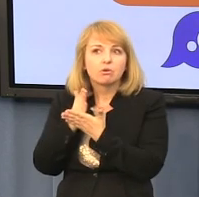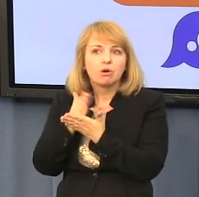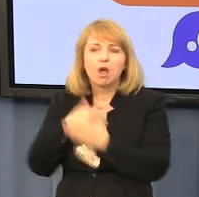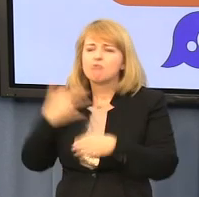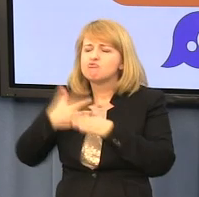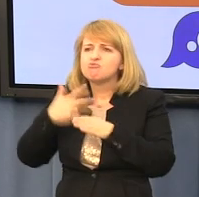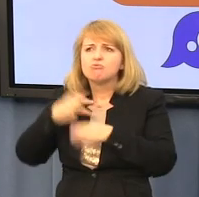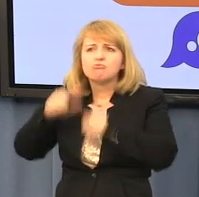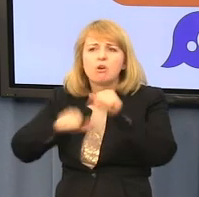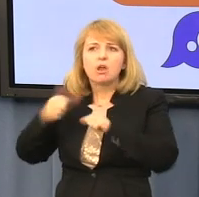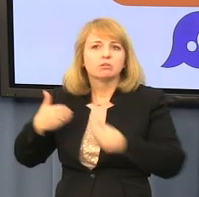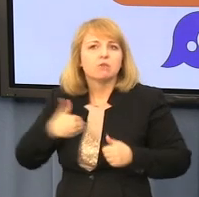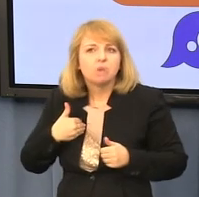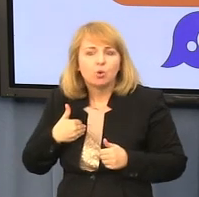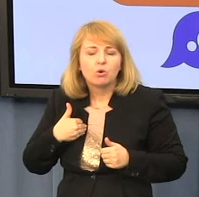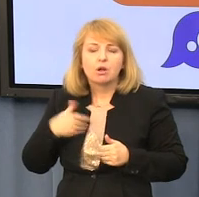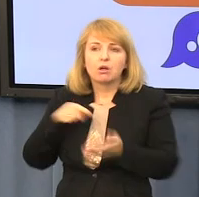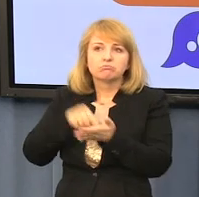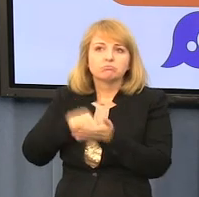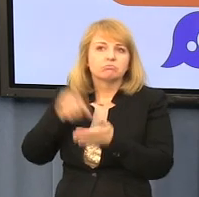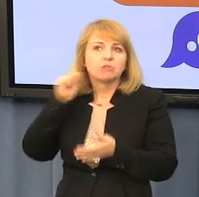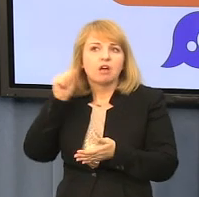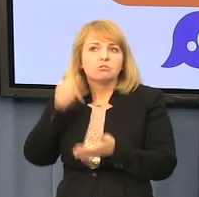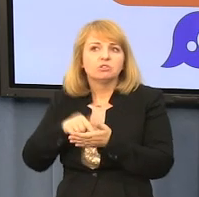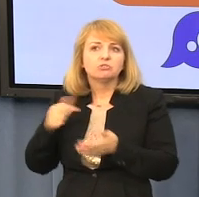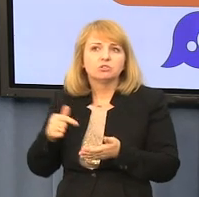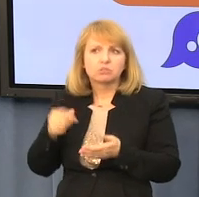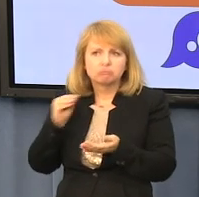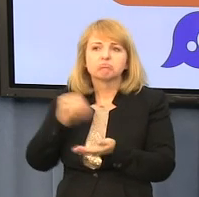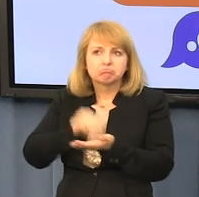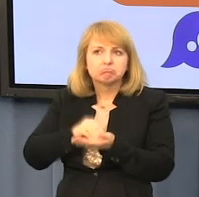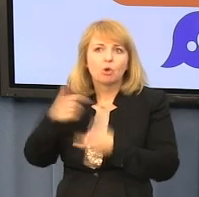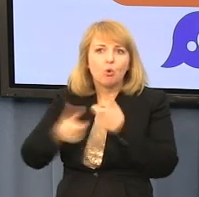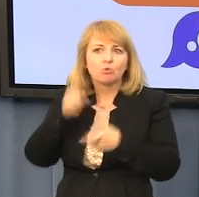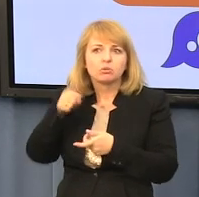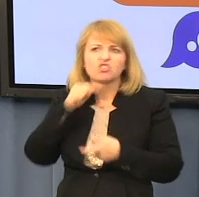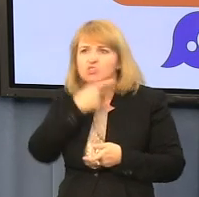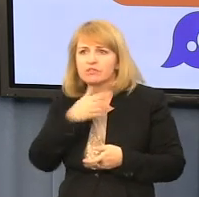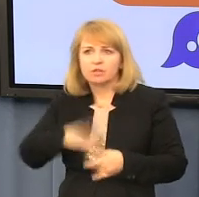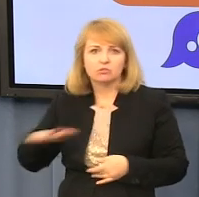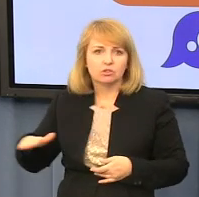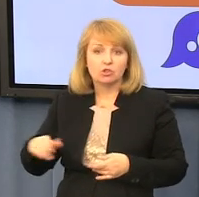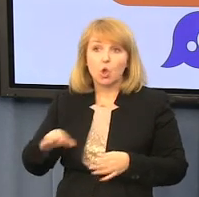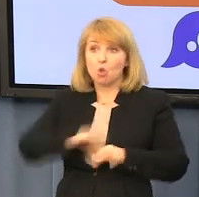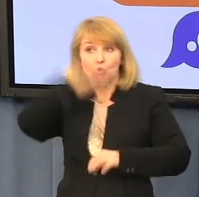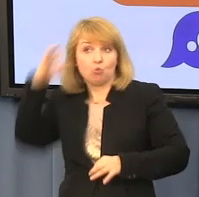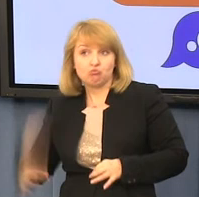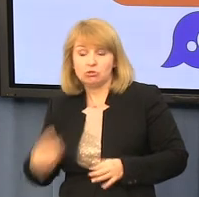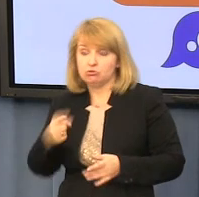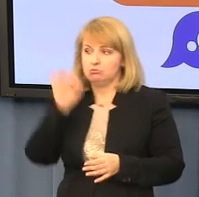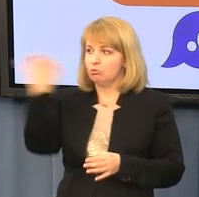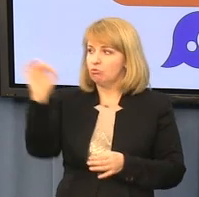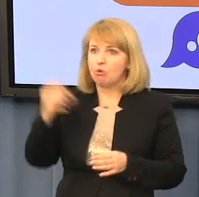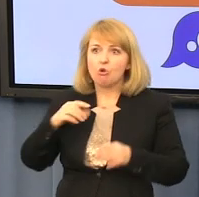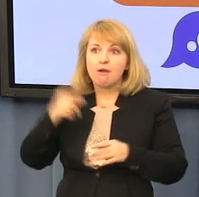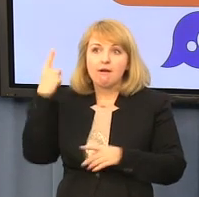siostra do tej pory nie odbyła tej kary. Pod różnymi pretekstami skutecznie unika odsiedzenia tego krótkiego wyroku. Zwróciłem